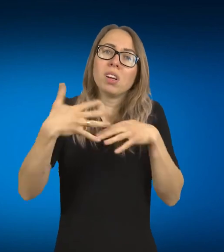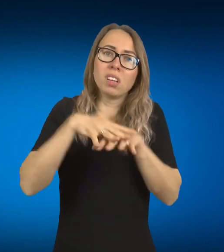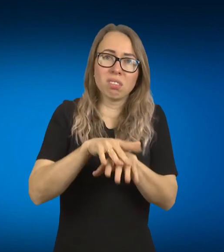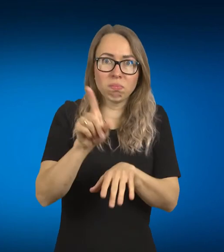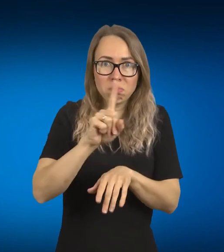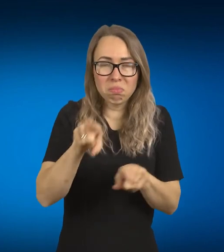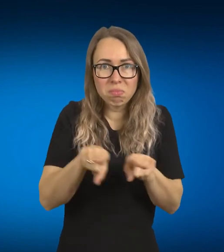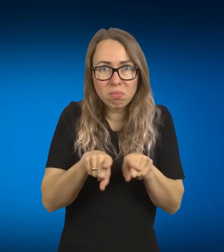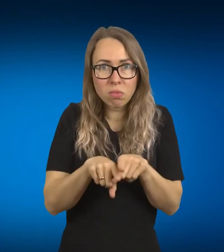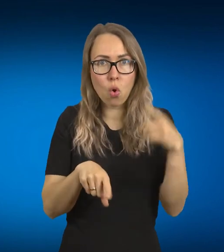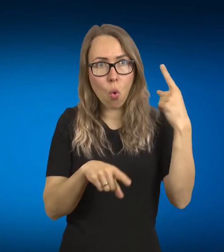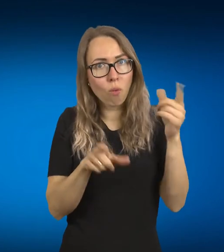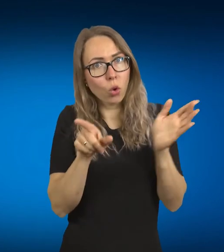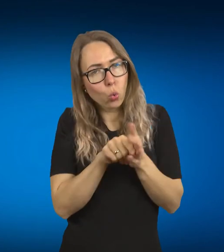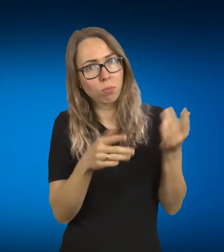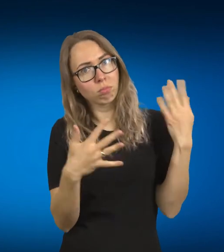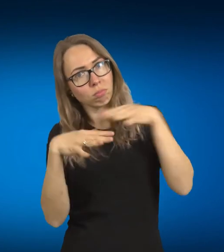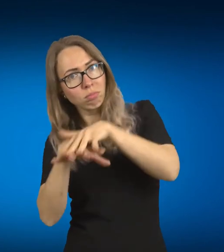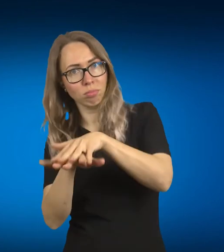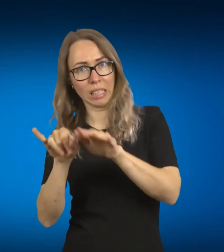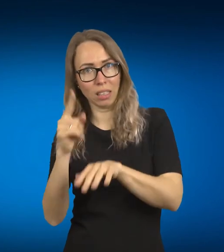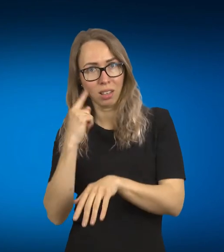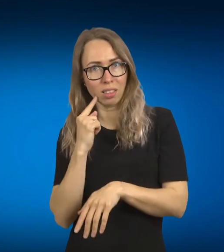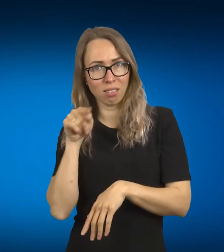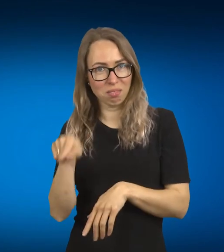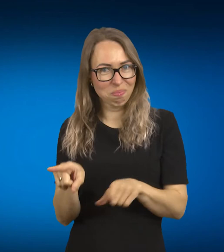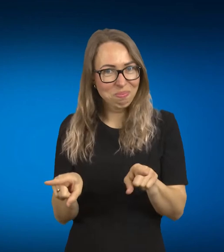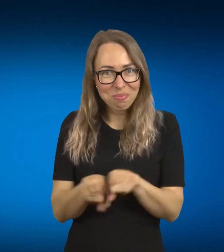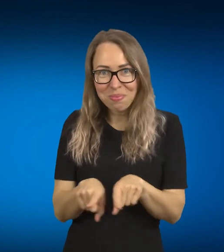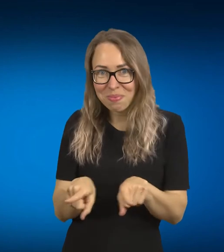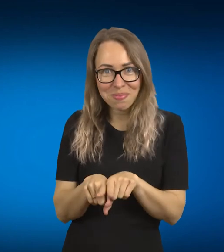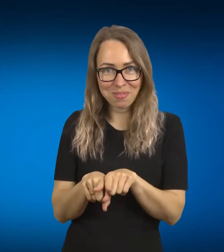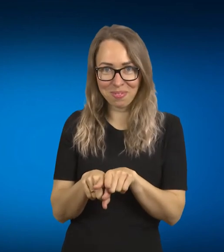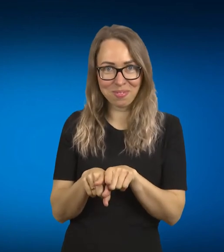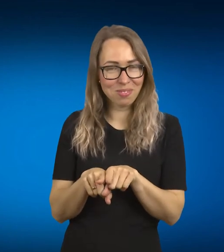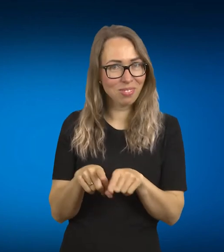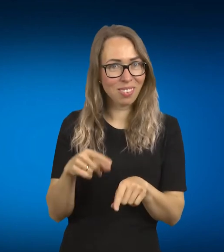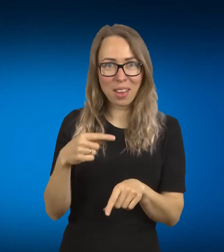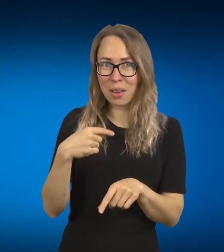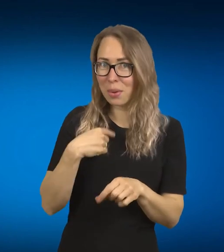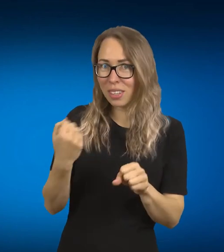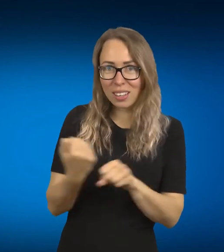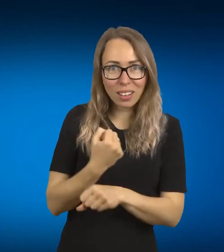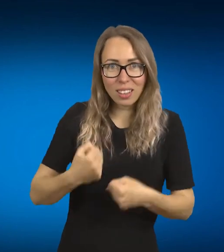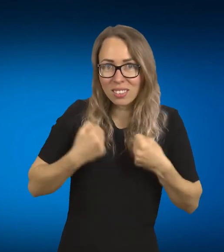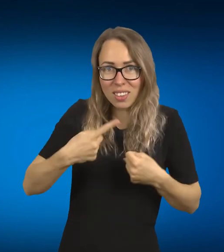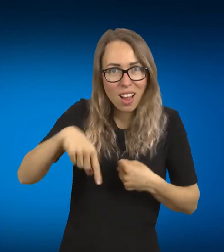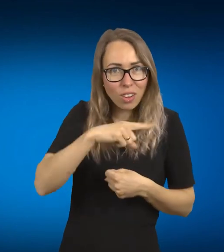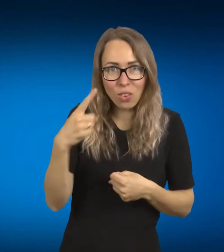kad ir mes turime integruotis ir smarkiai abi pusiai, dėl to, kad šiai dienai, ir ypatingai